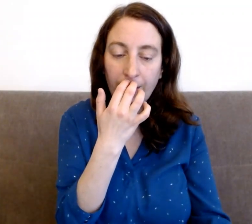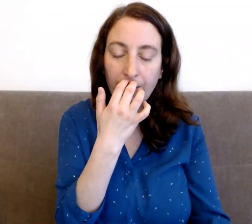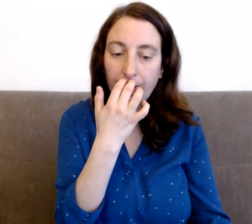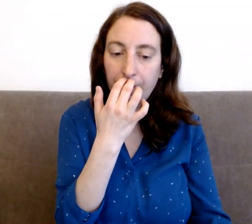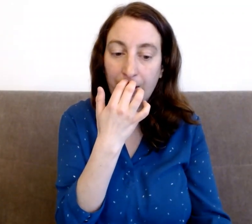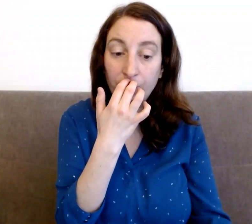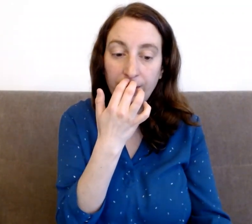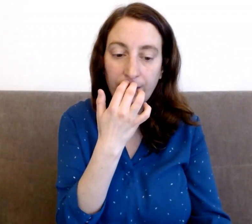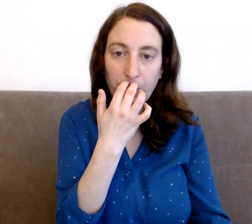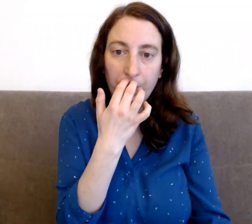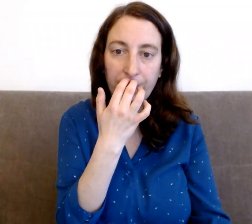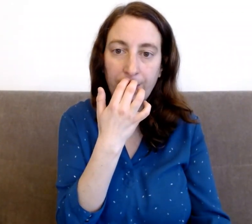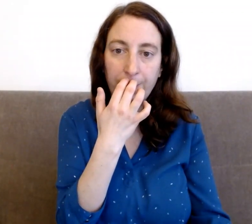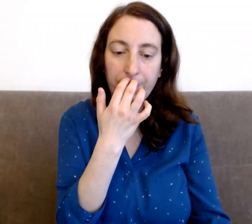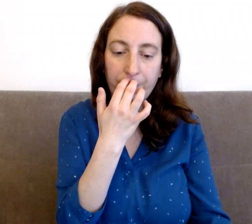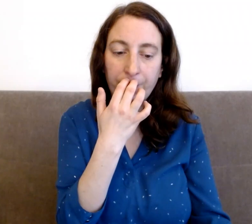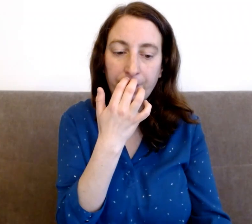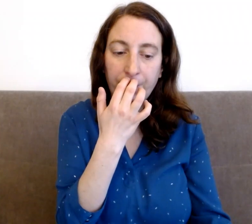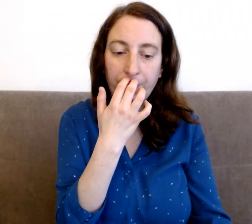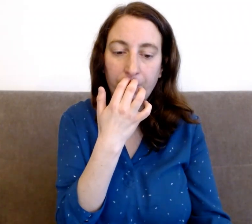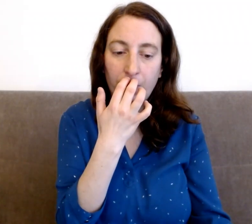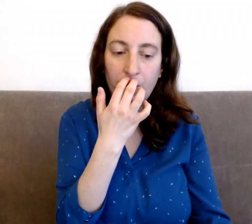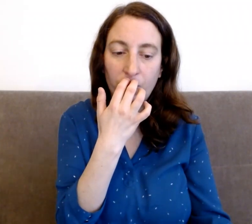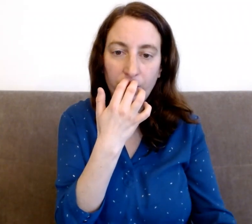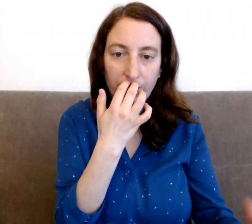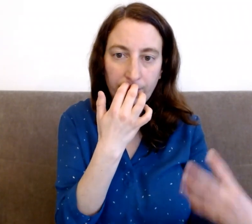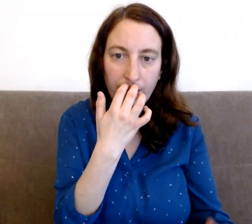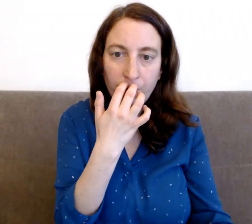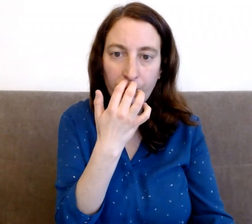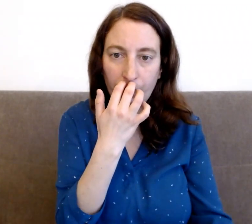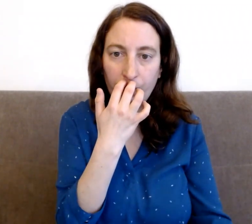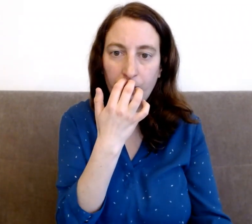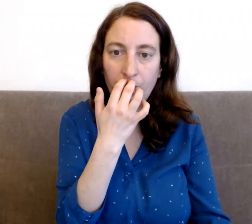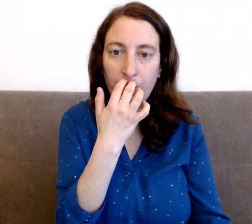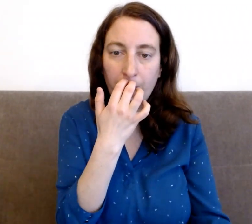quand j'ai cette pensée, je ressens telle émotion dans mon corps.